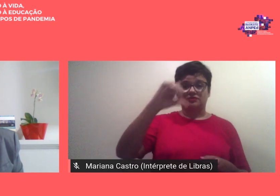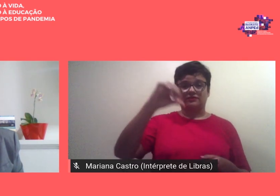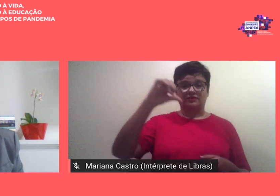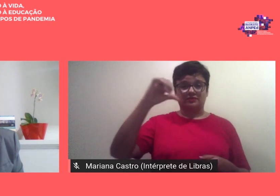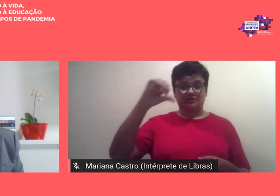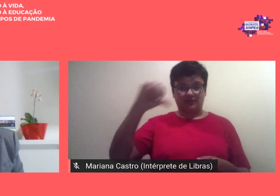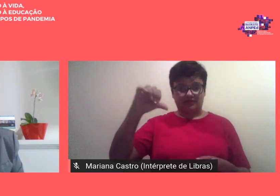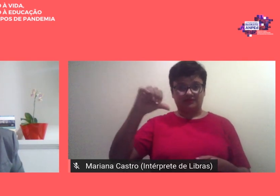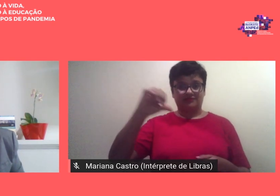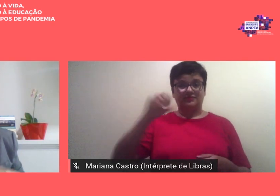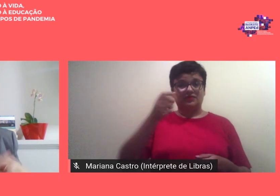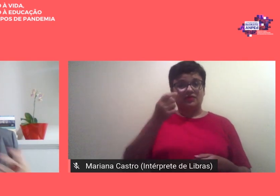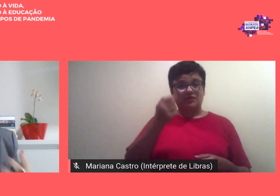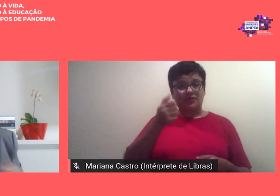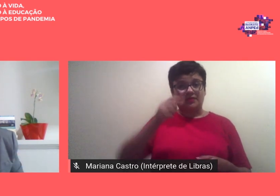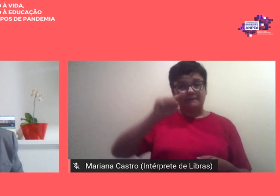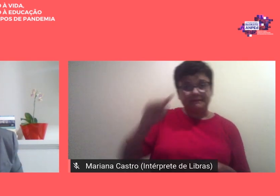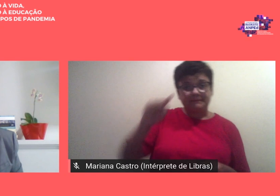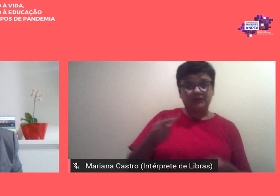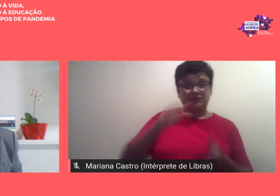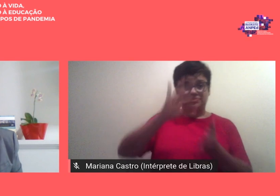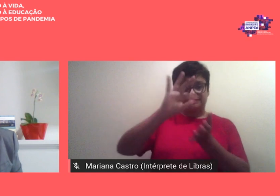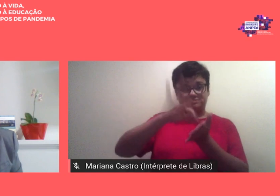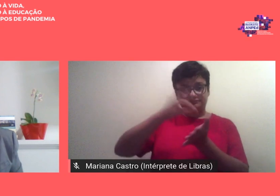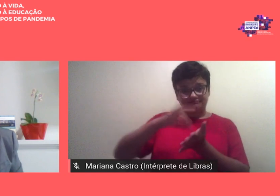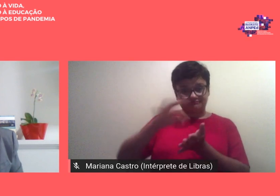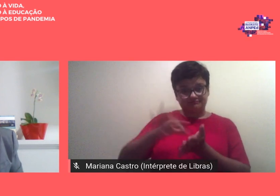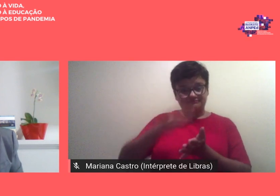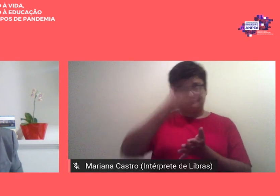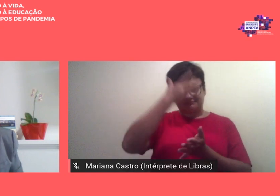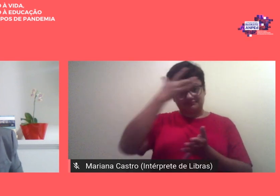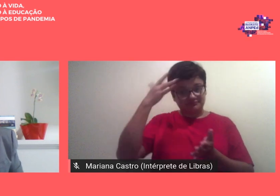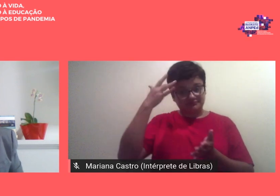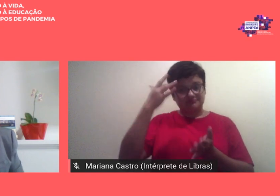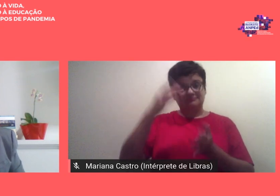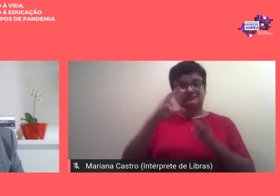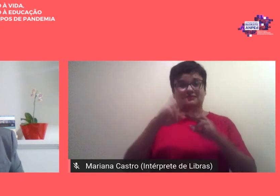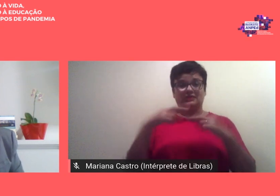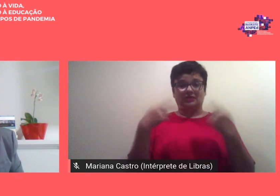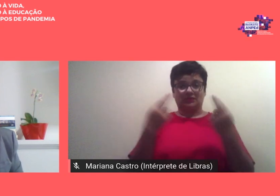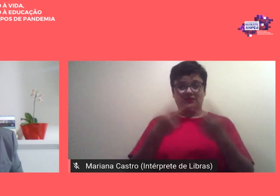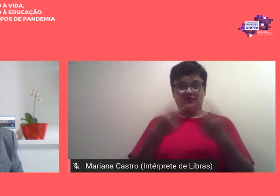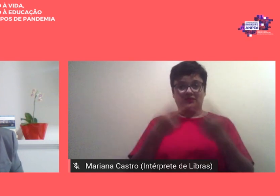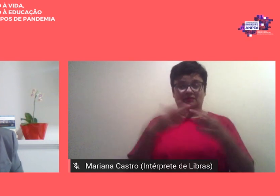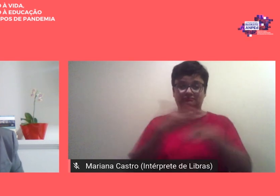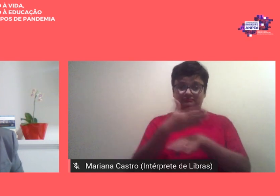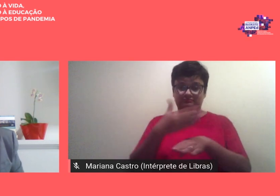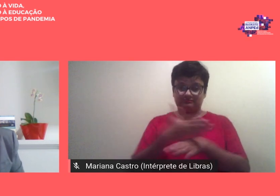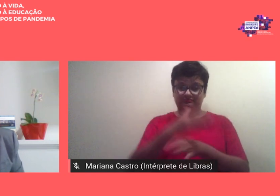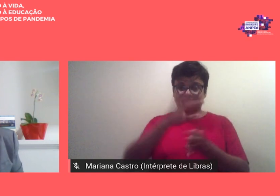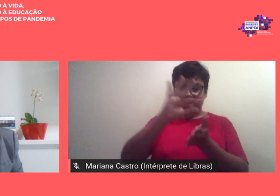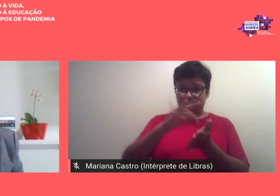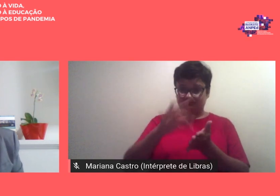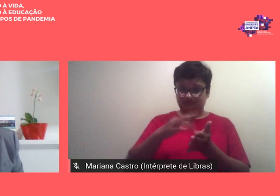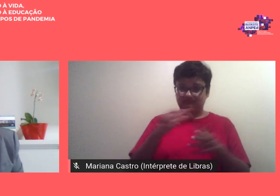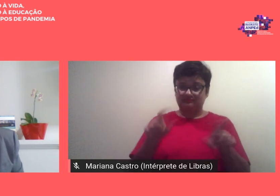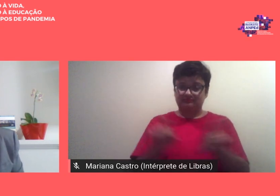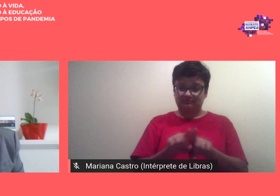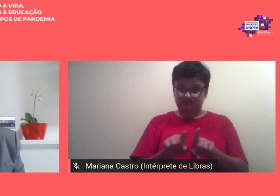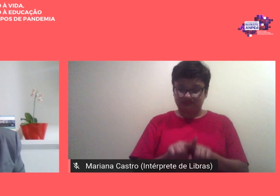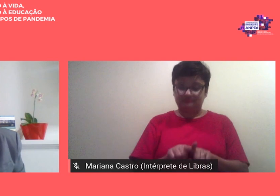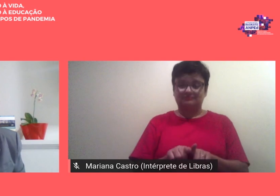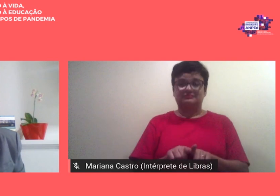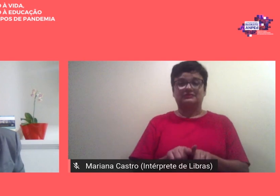também durante a reunião muita gente se inscreveu para estar conosco fala